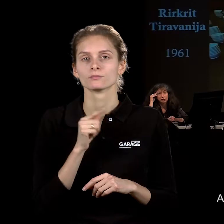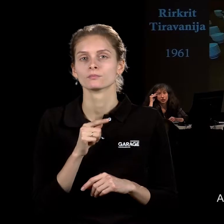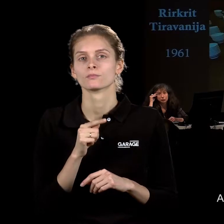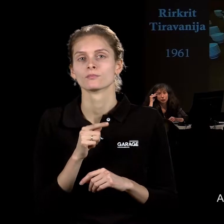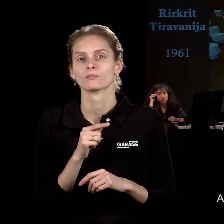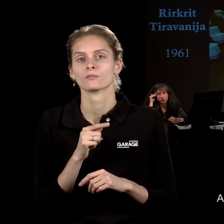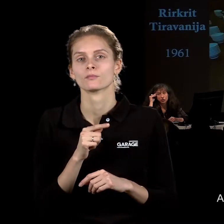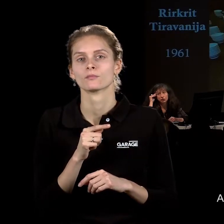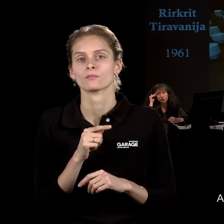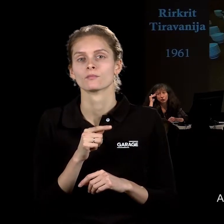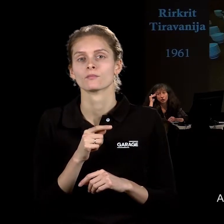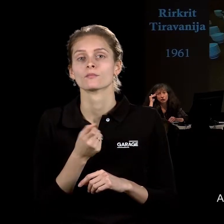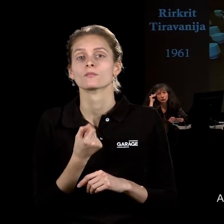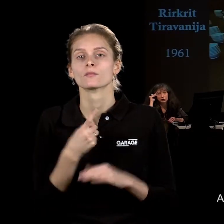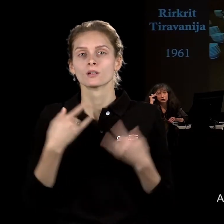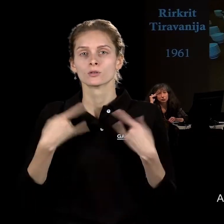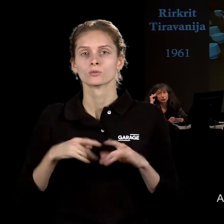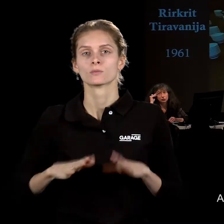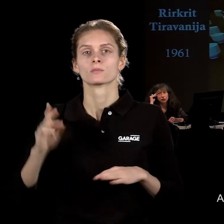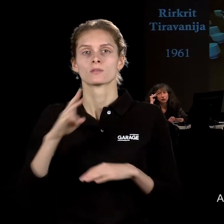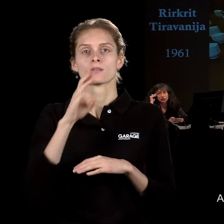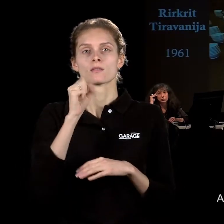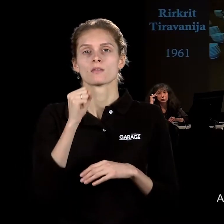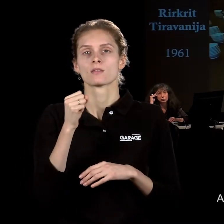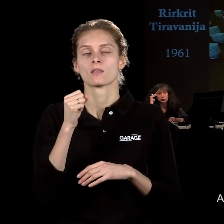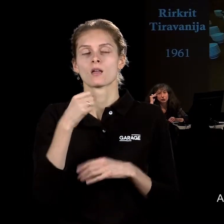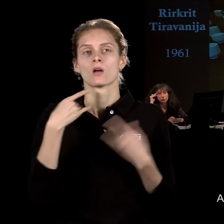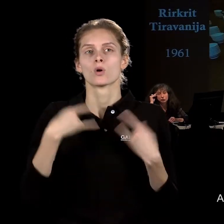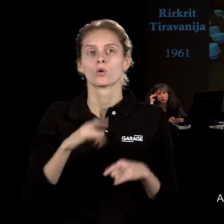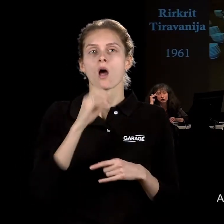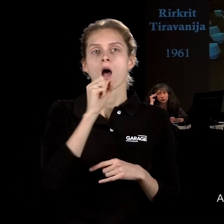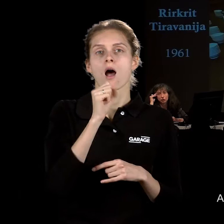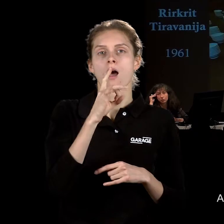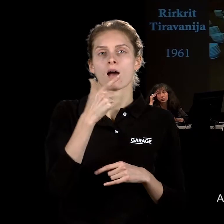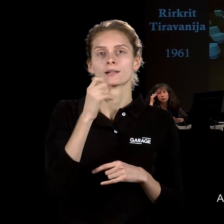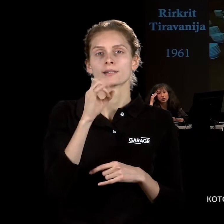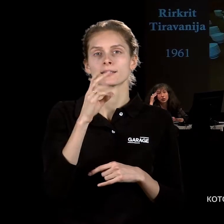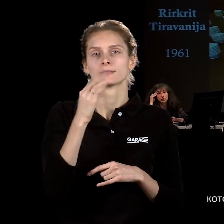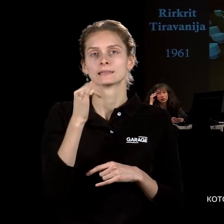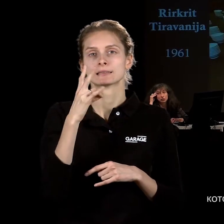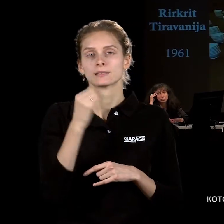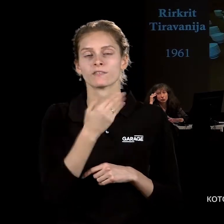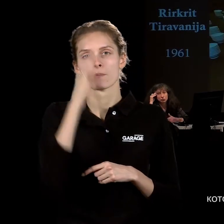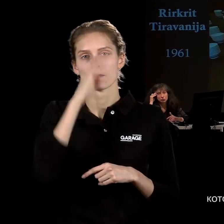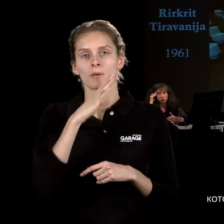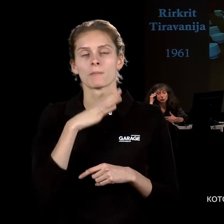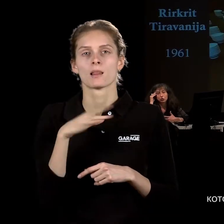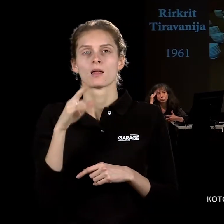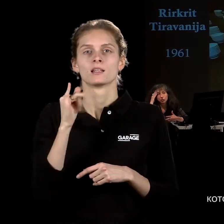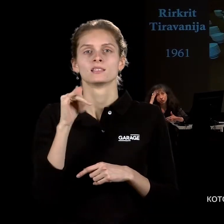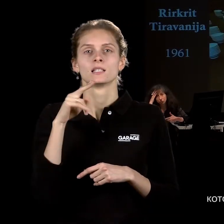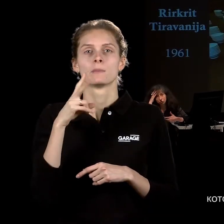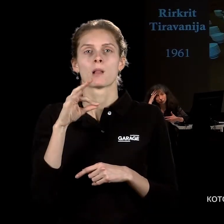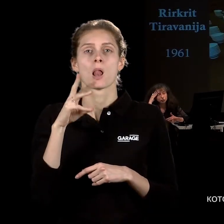Церавание таяц по происхождению, родившийся в Аргентине, потому что его отец был дипломатом, и поэтому он такой